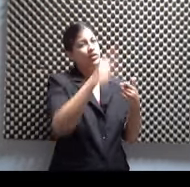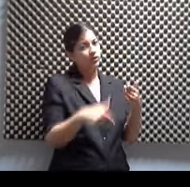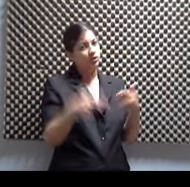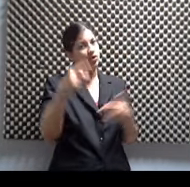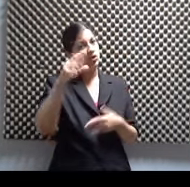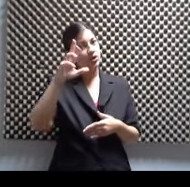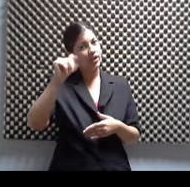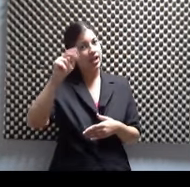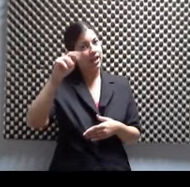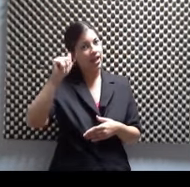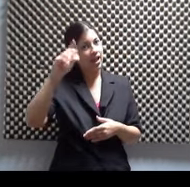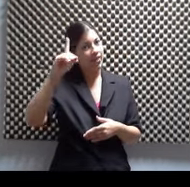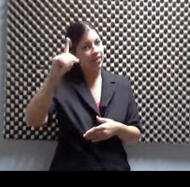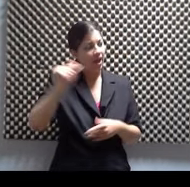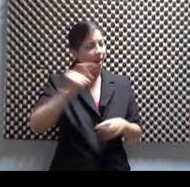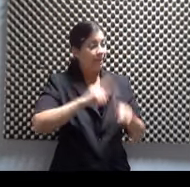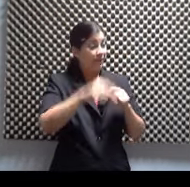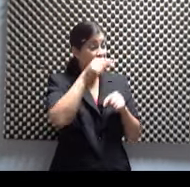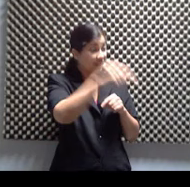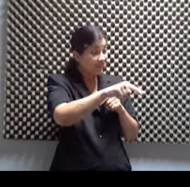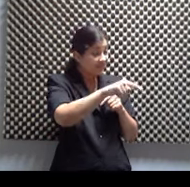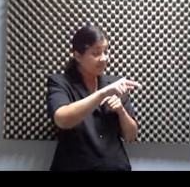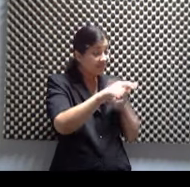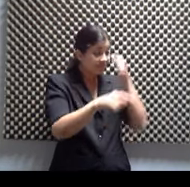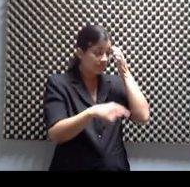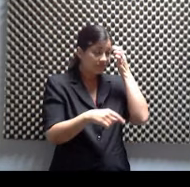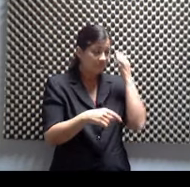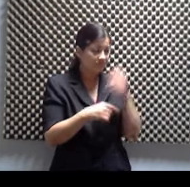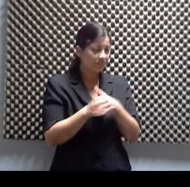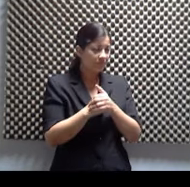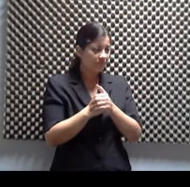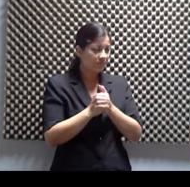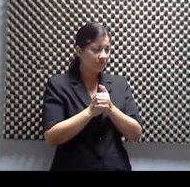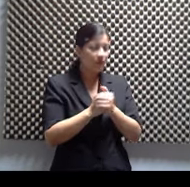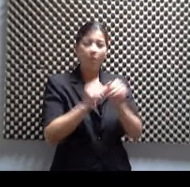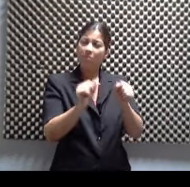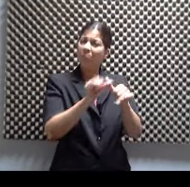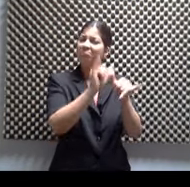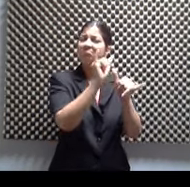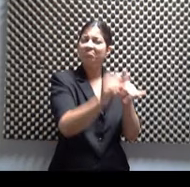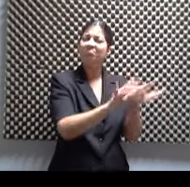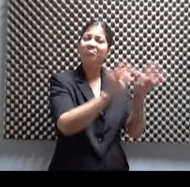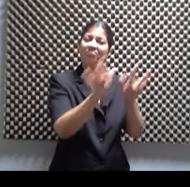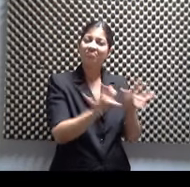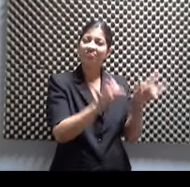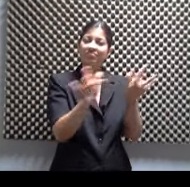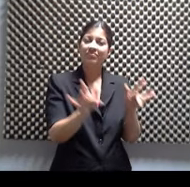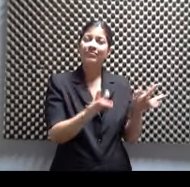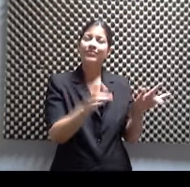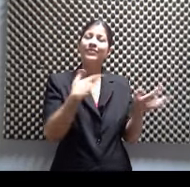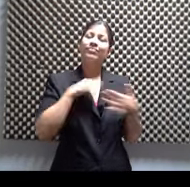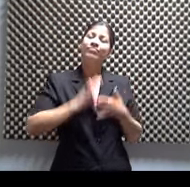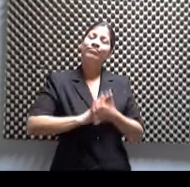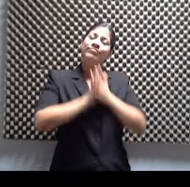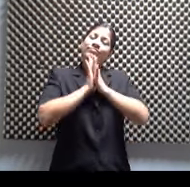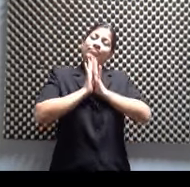esta producción es una de esas producciones sublimes que usted la deja correr. Y si usted quiere que le baje el estrés, por ejemplo, usted sale de la San